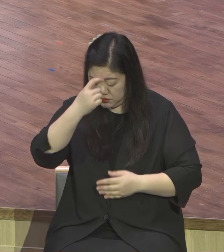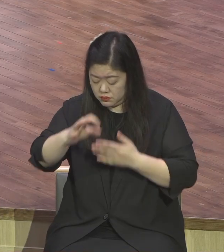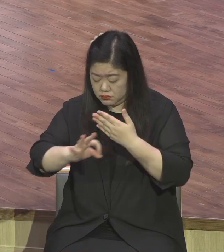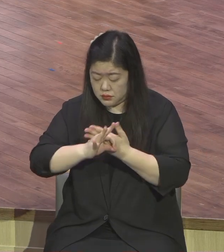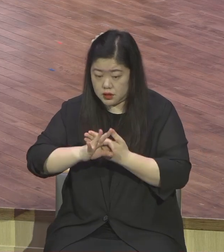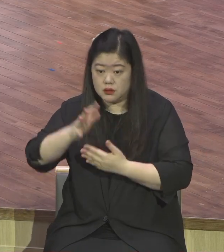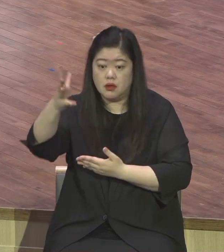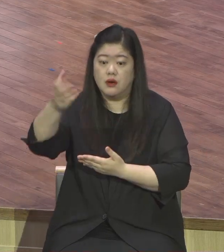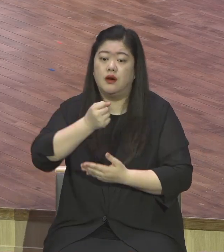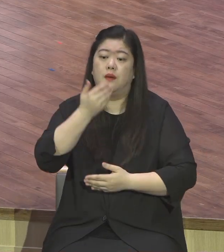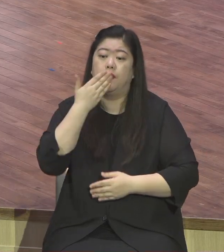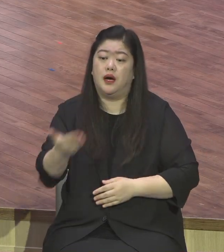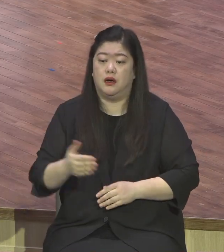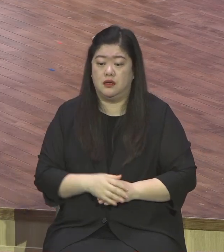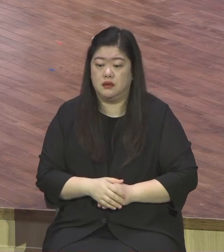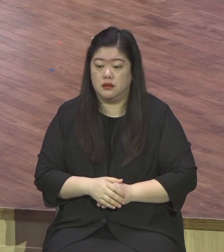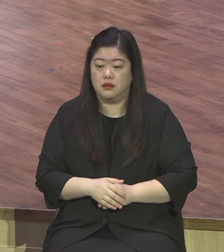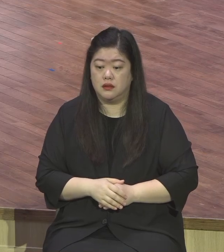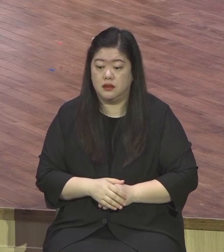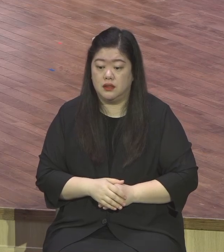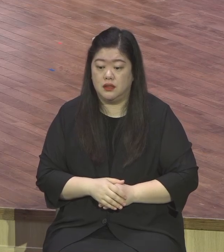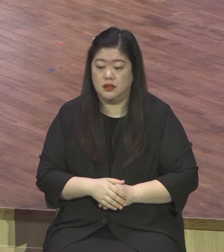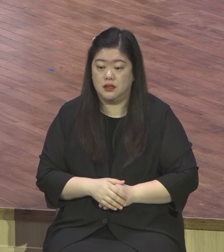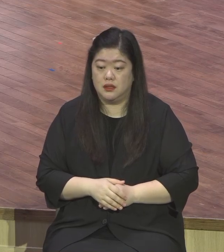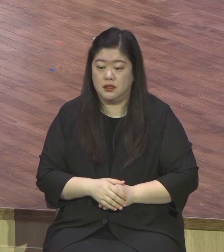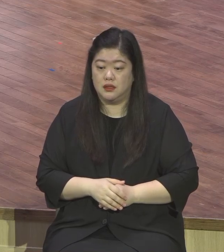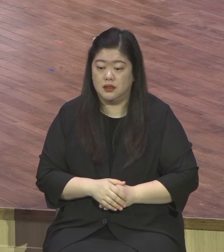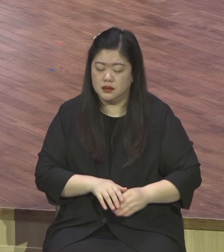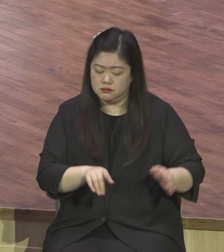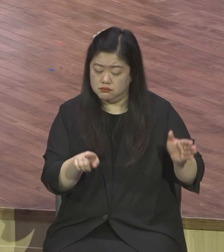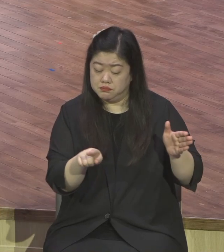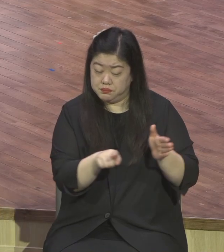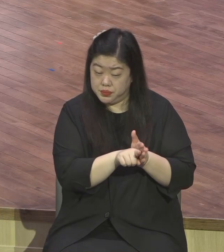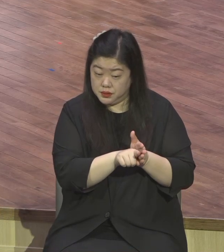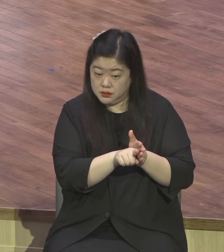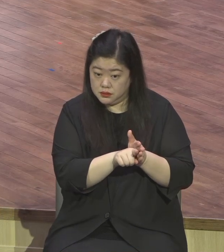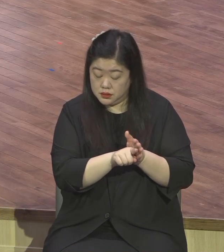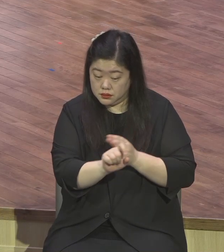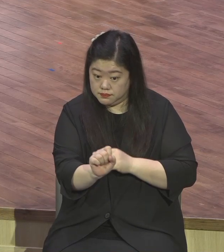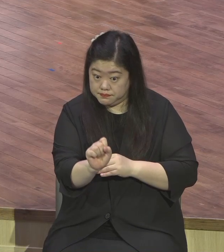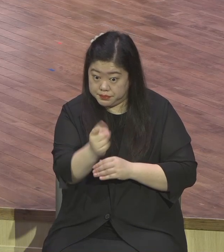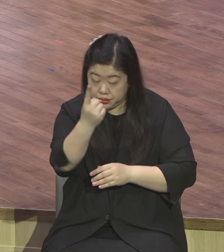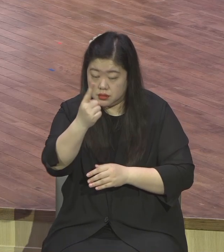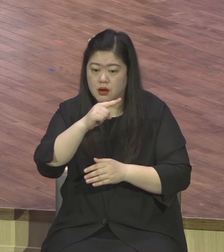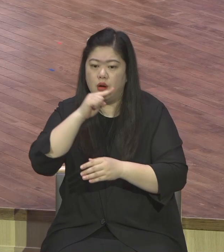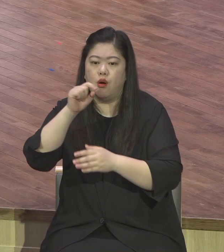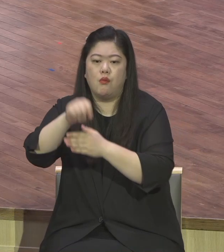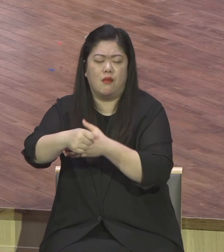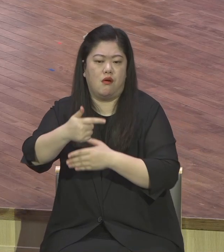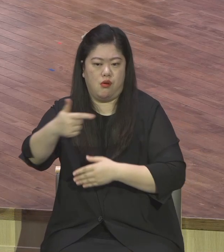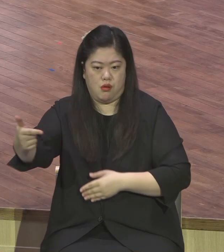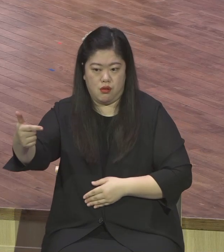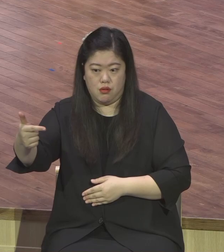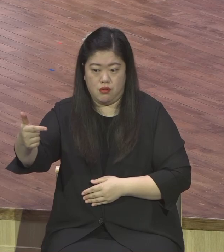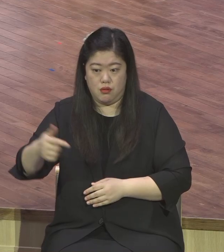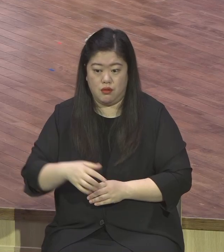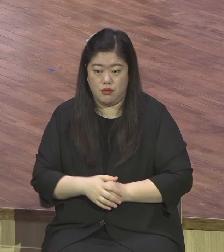믿음의 강구를 통해서 풍성한 연매를 맺을 수 있다는 것입니다 믿음 있는 자의 특징이 뭐냐